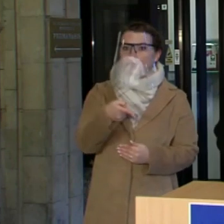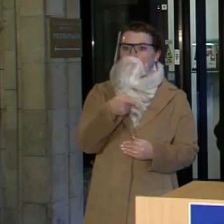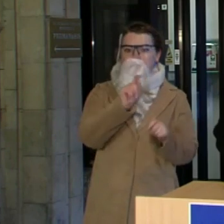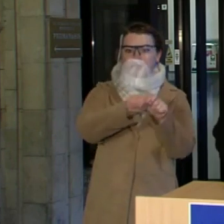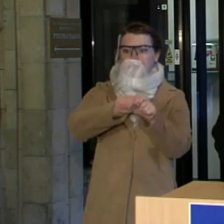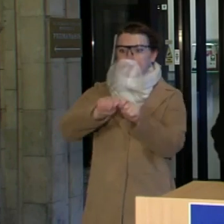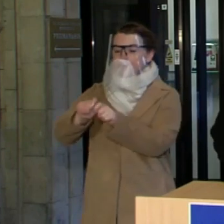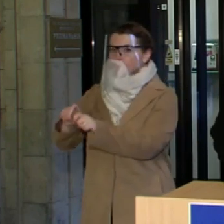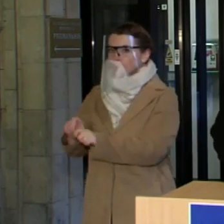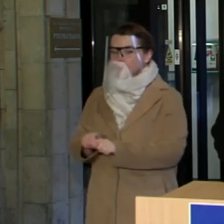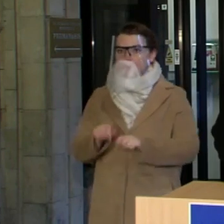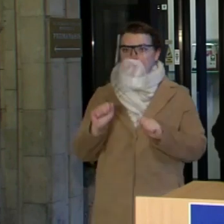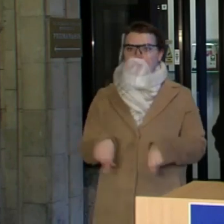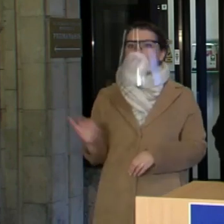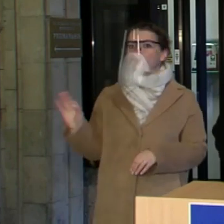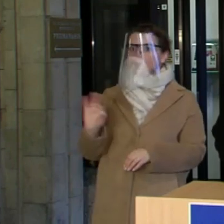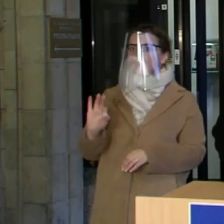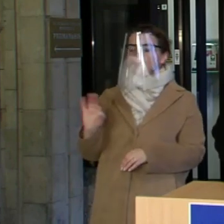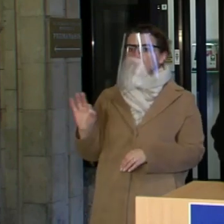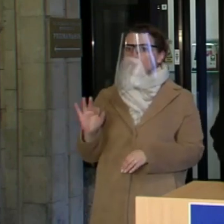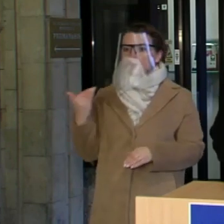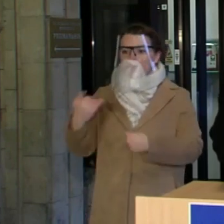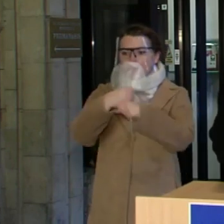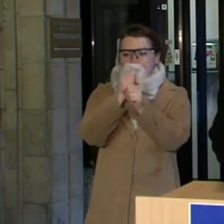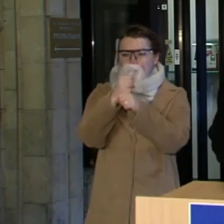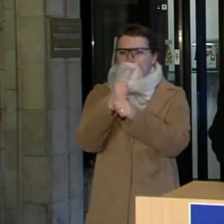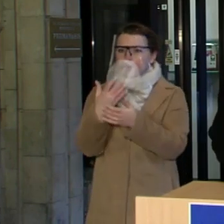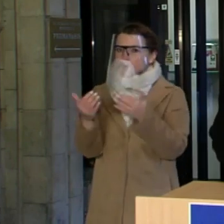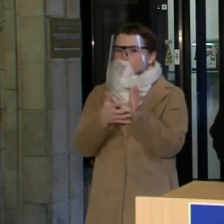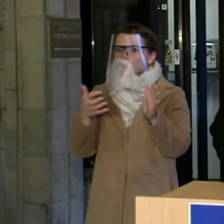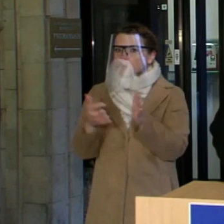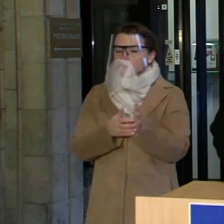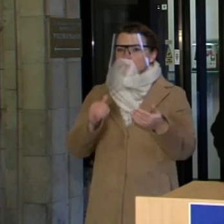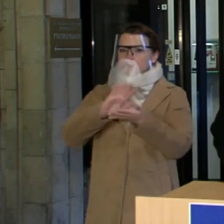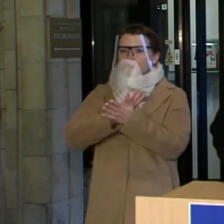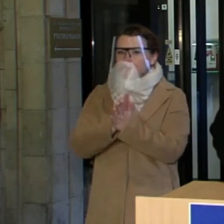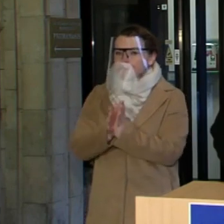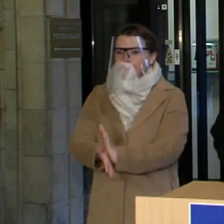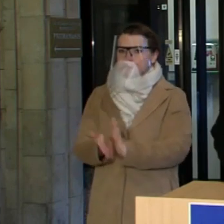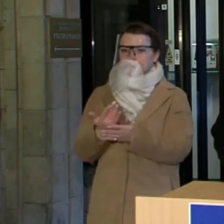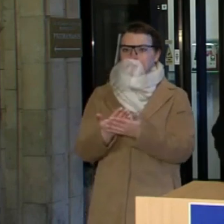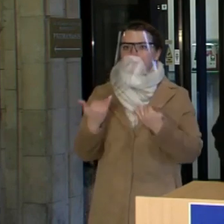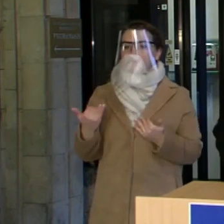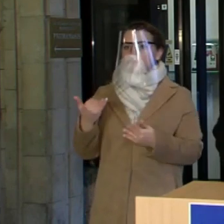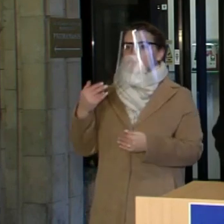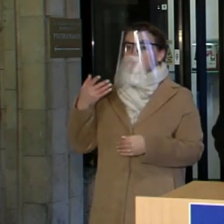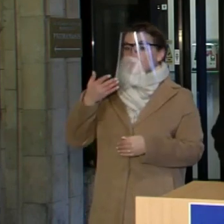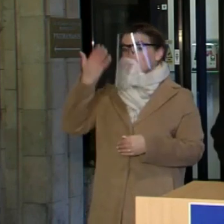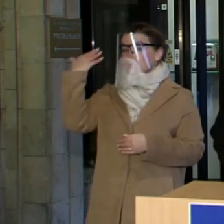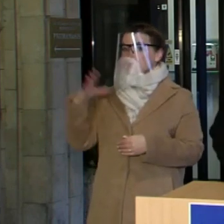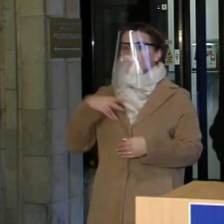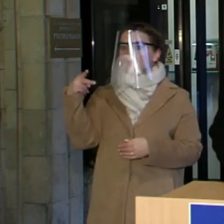yra šis beitas, atsižvilgiant į tai, kad vis dėlto laboratorijų kamštis, prieš kurį laiką buvo virš 2000,